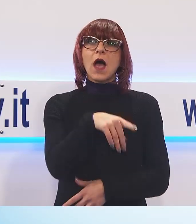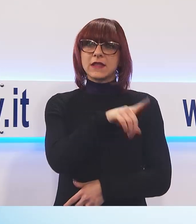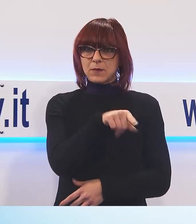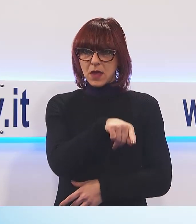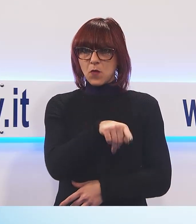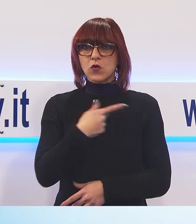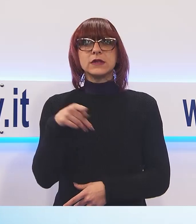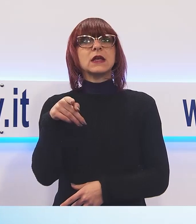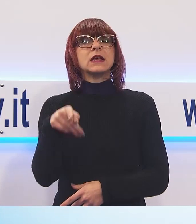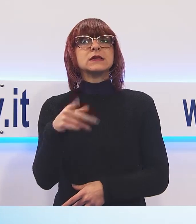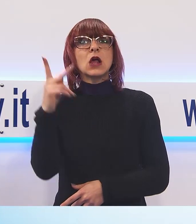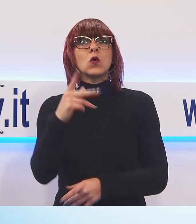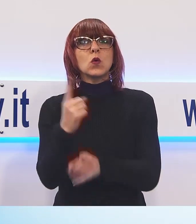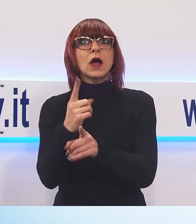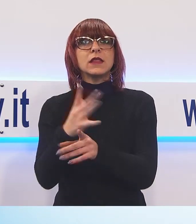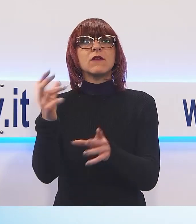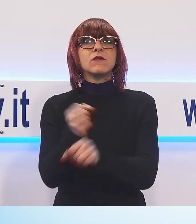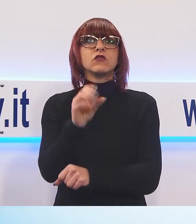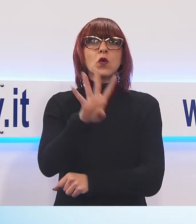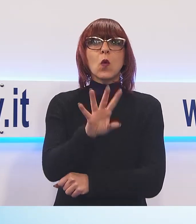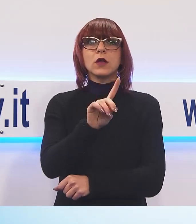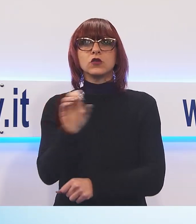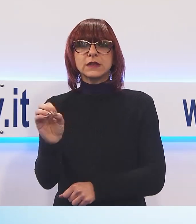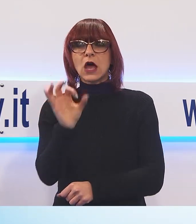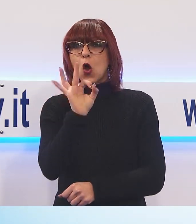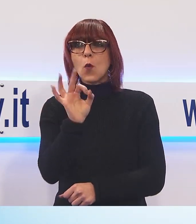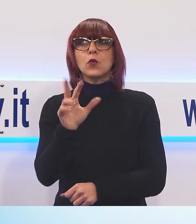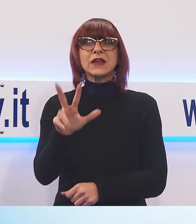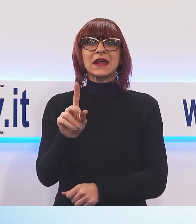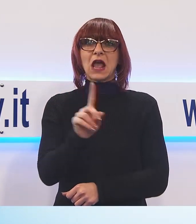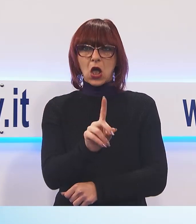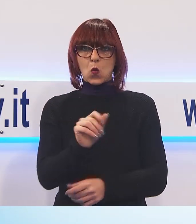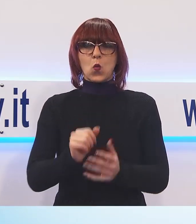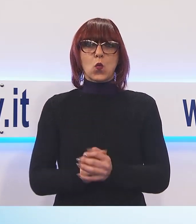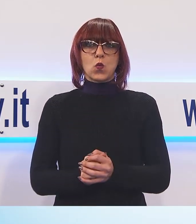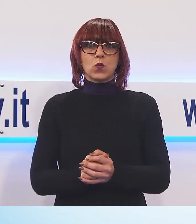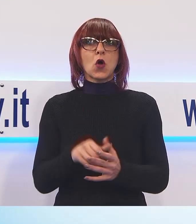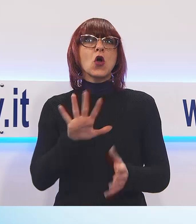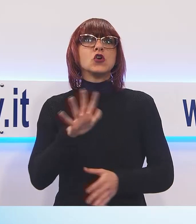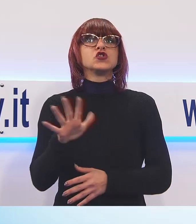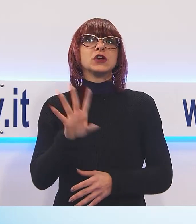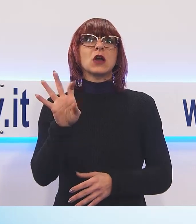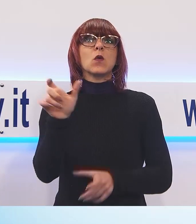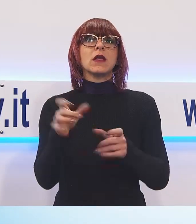4-0, oppure 3-1 per garantirsi il doppio di spareggio. Circa 40 tifosi al seguito.